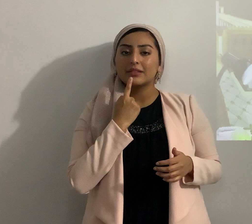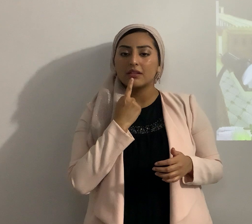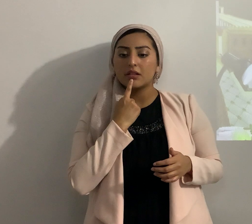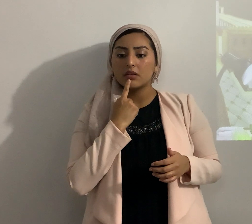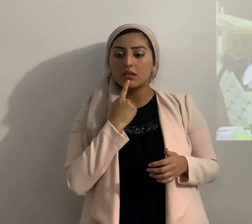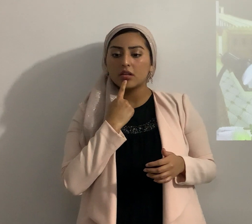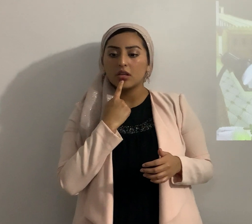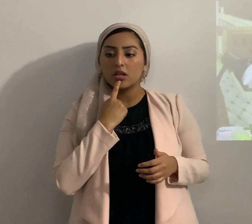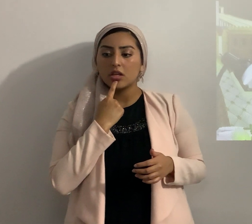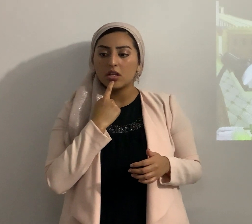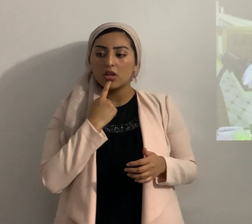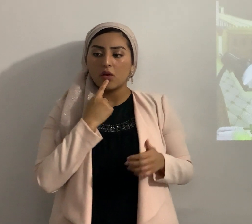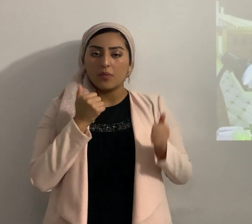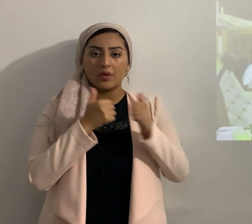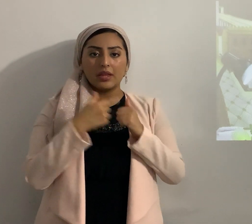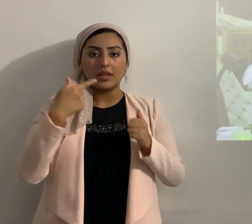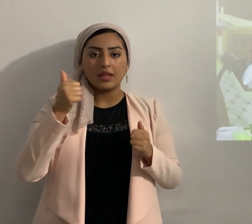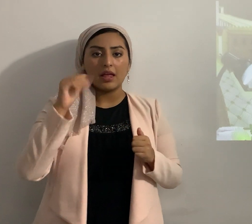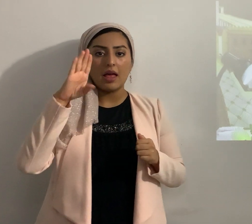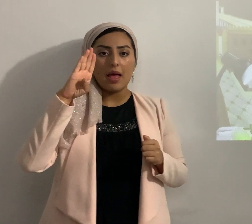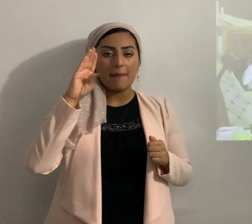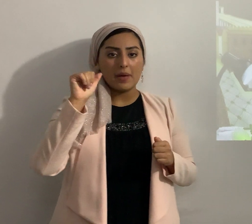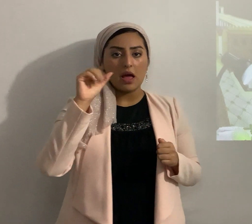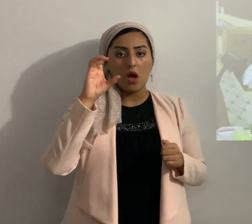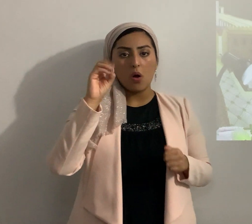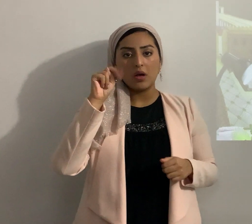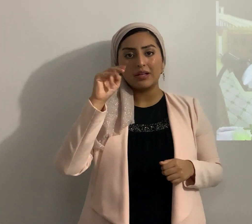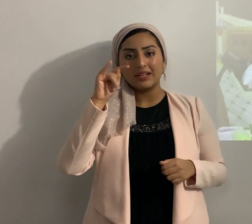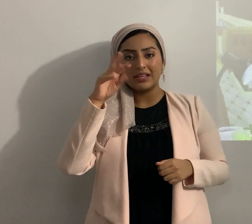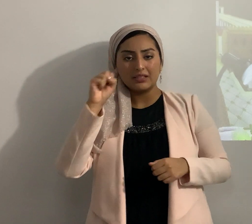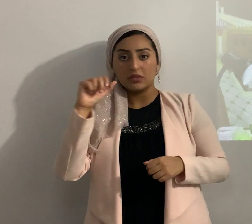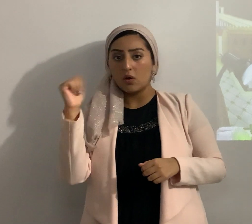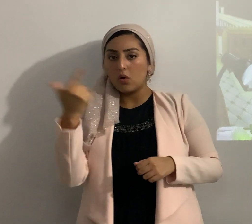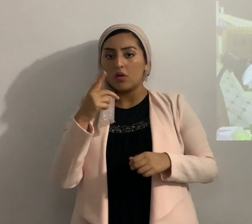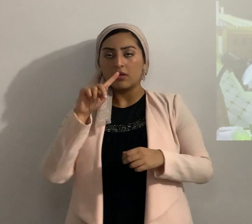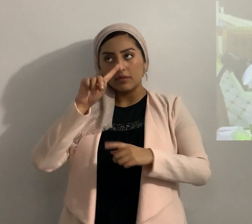con los Gabaonitas se acuerdan todo hasta lo mínimo consultar al Todopoderoso